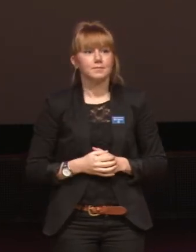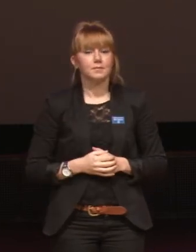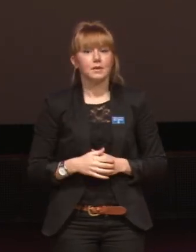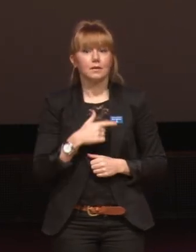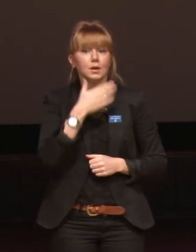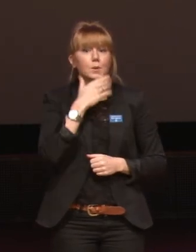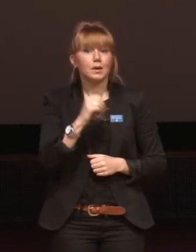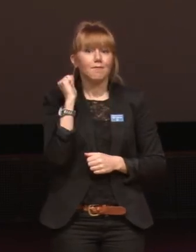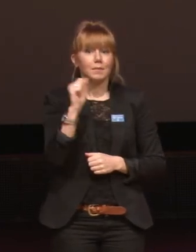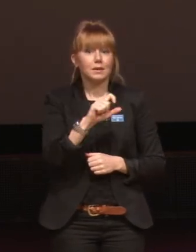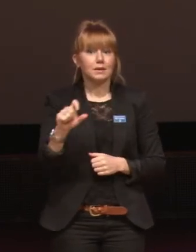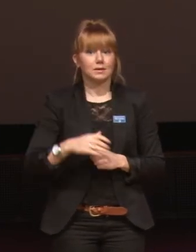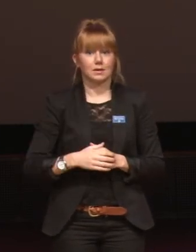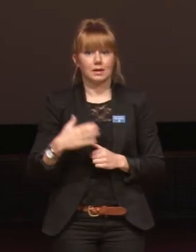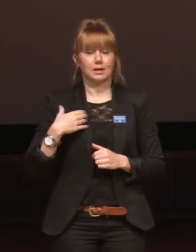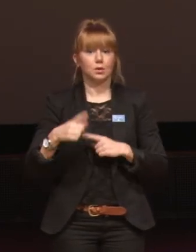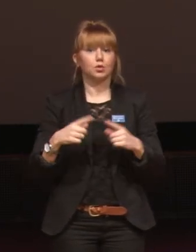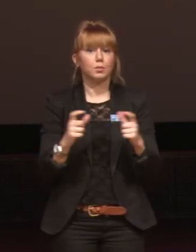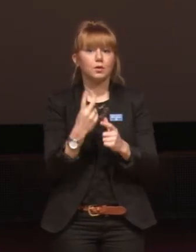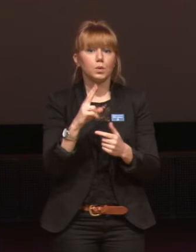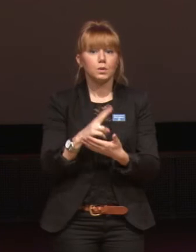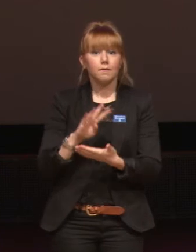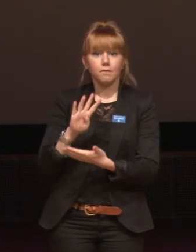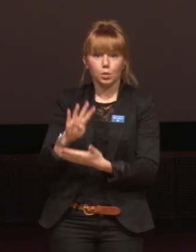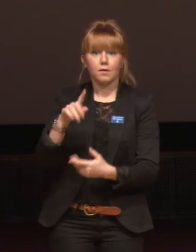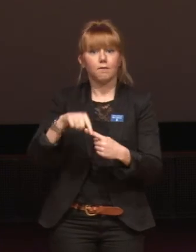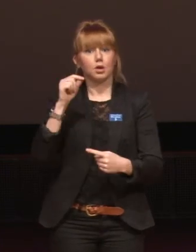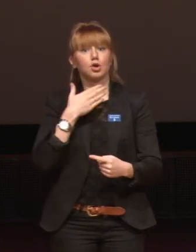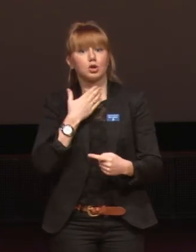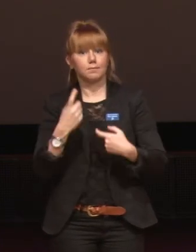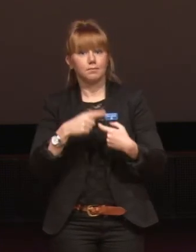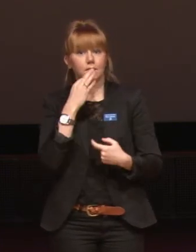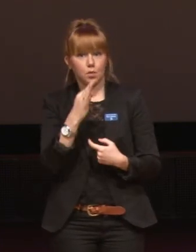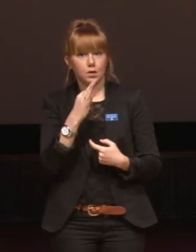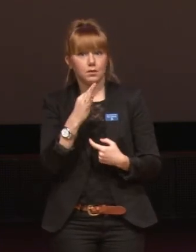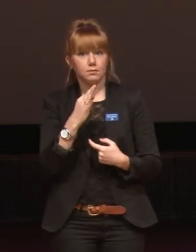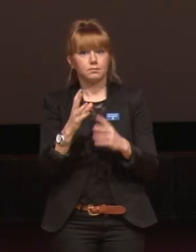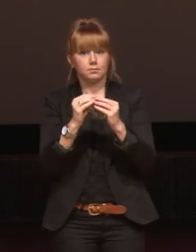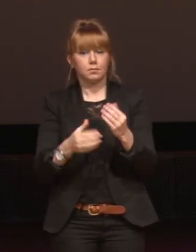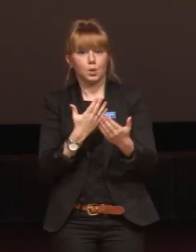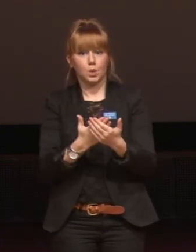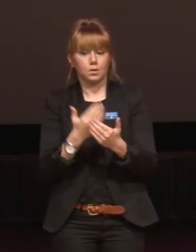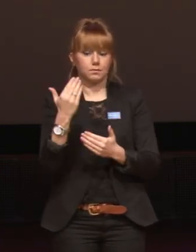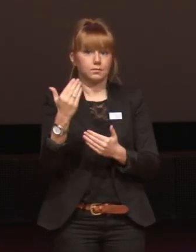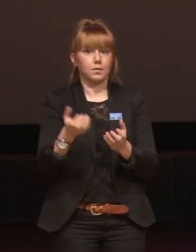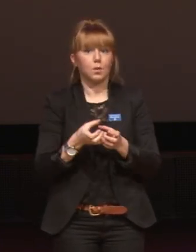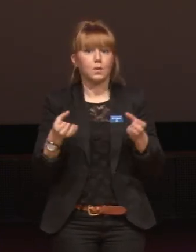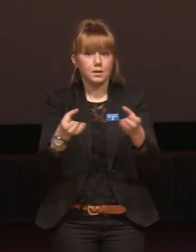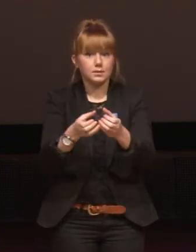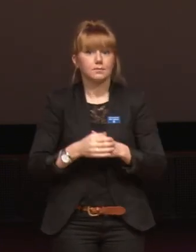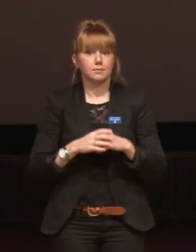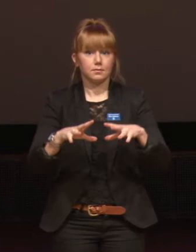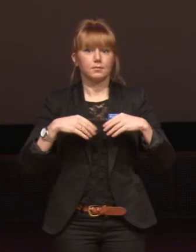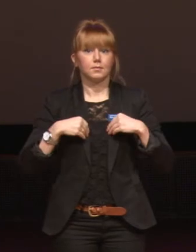Vid Unga feministers riksårsmöte 2014 valde vi att rösta om frågan att lägga fram en motion på kommande kongress om att